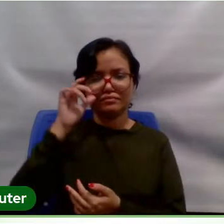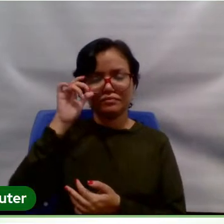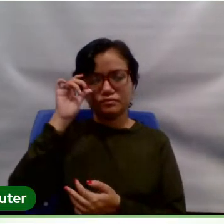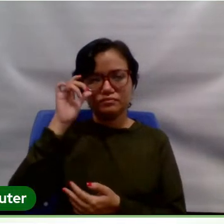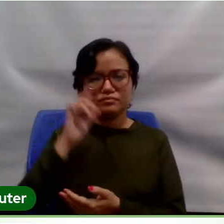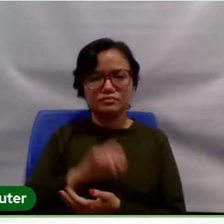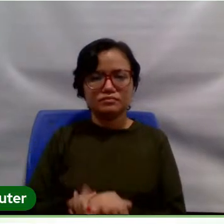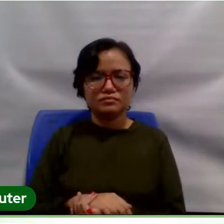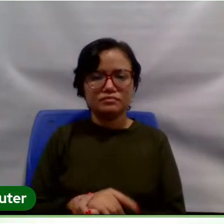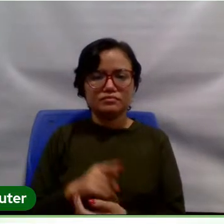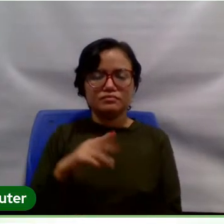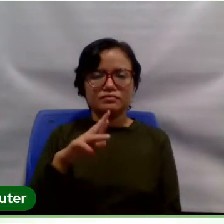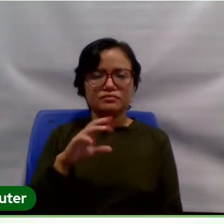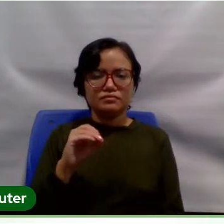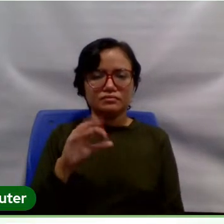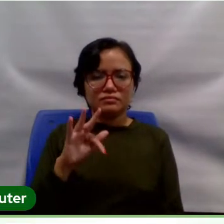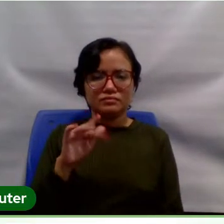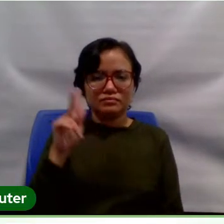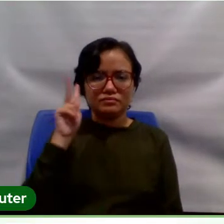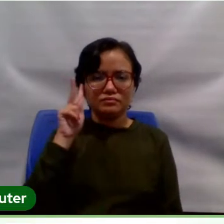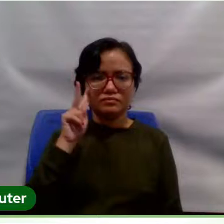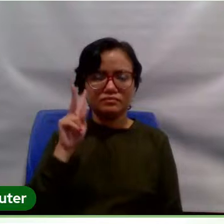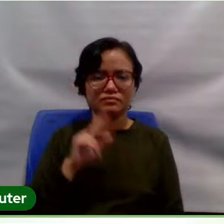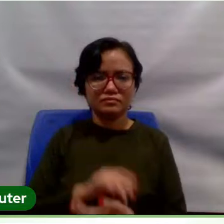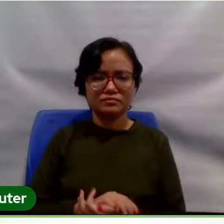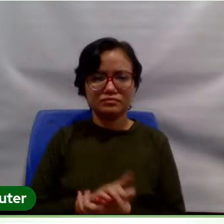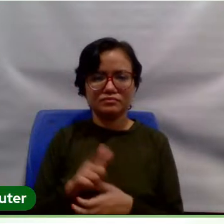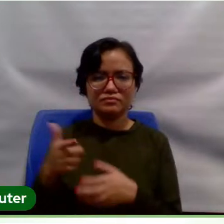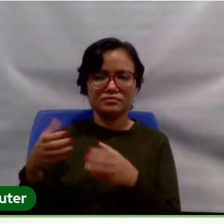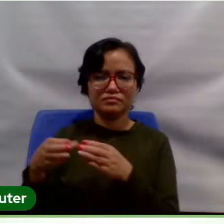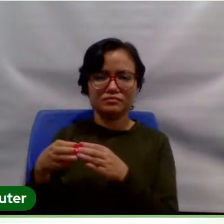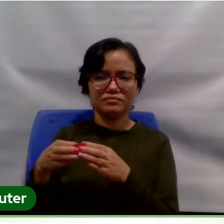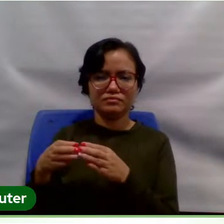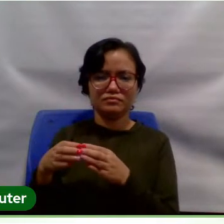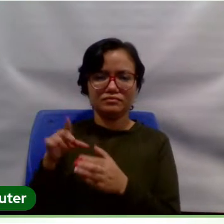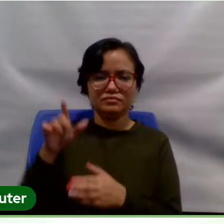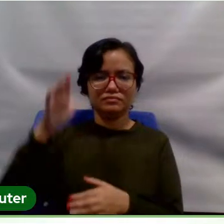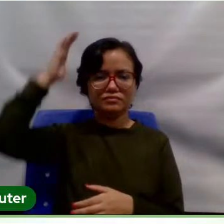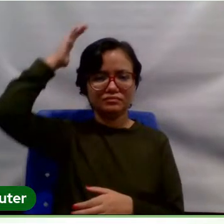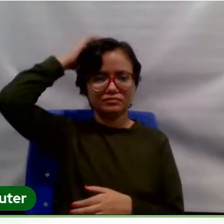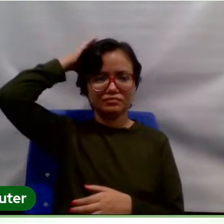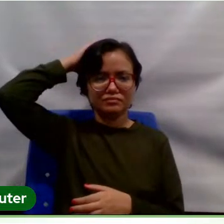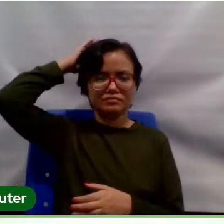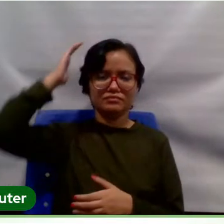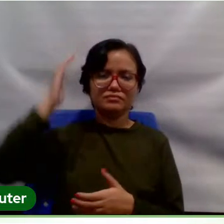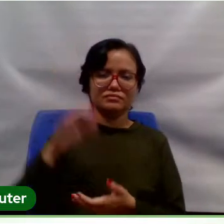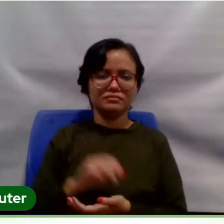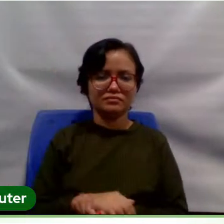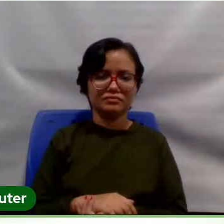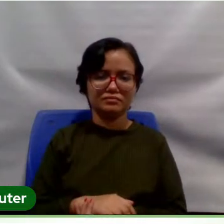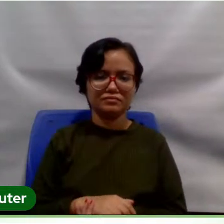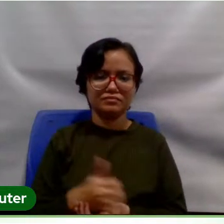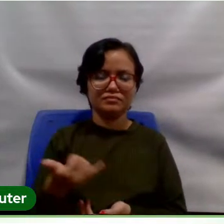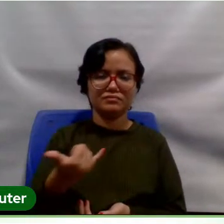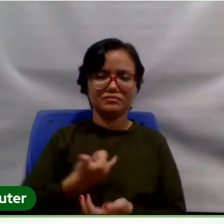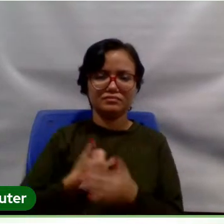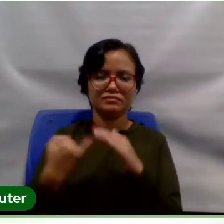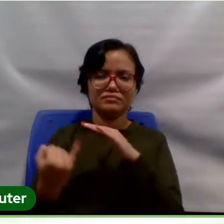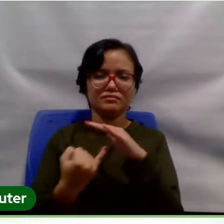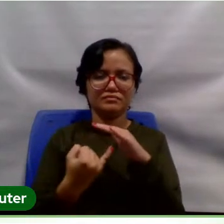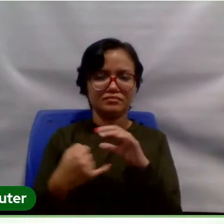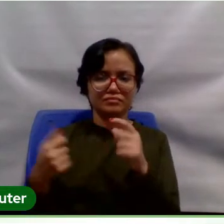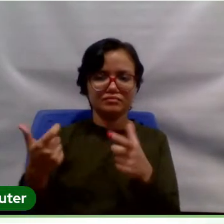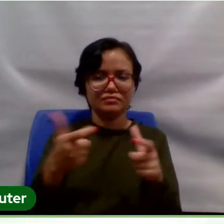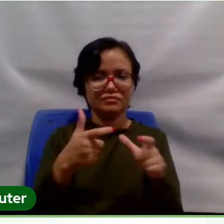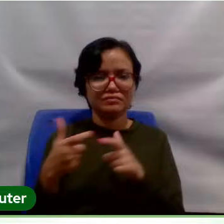O Profestória, uma outra turma do Profestória aí no Pará, aí me disse, as instituições, os lugares,